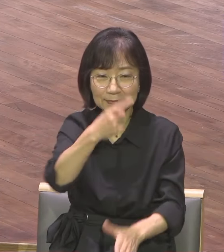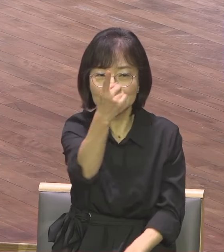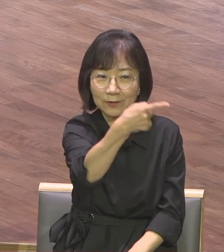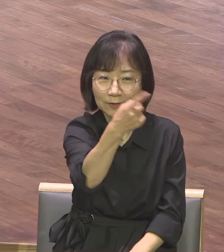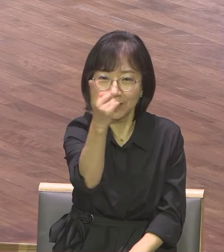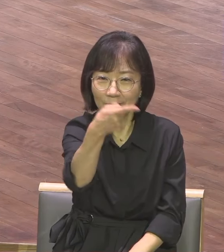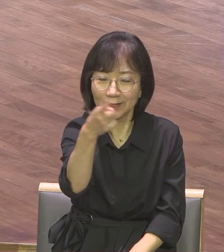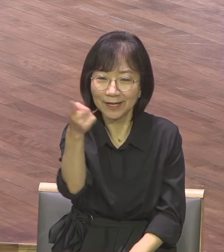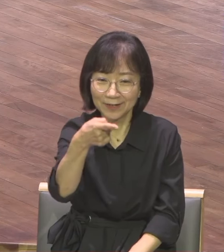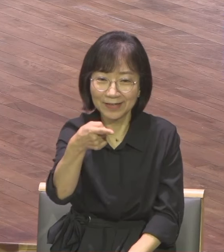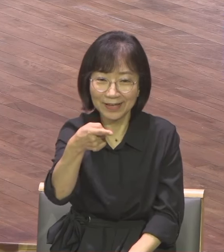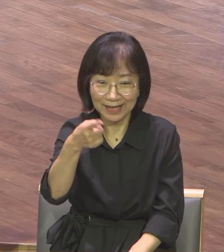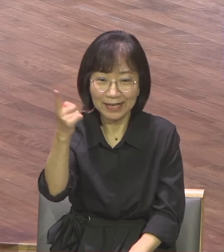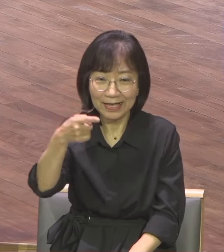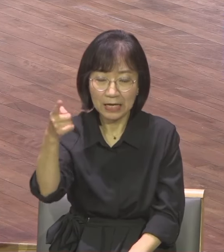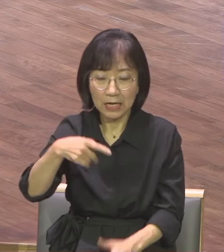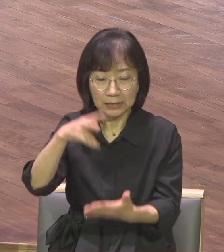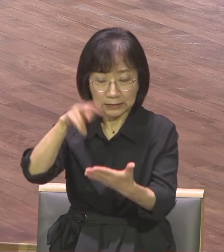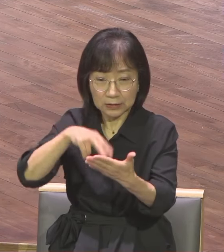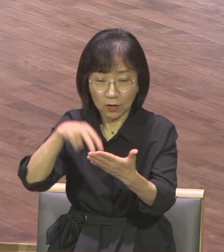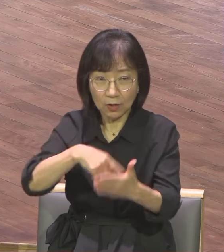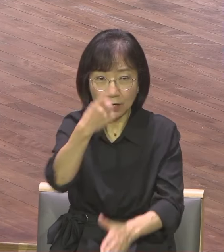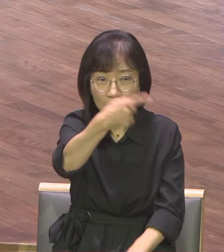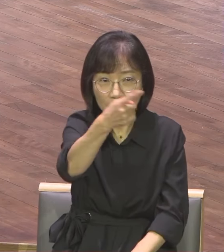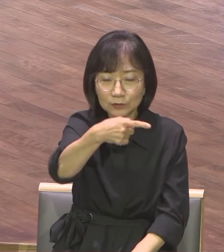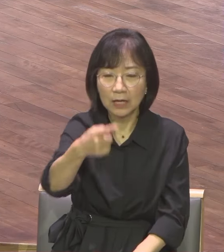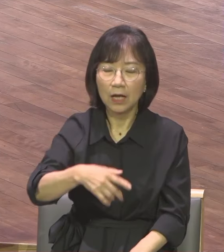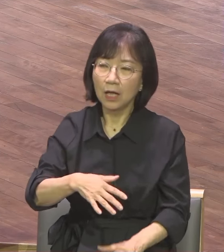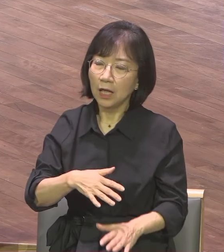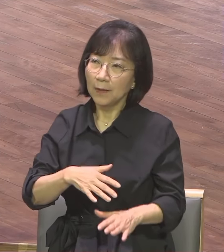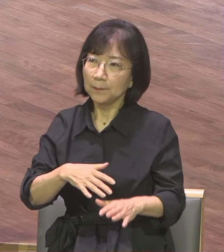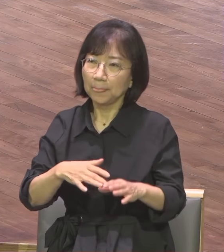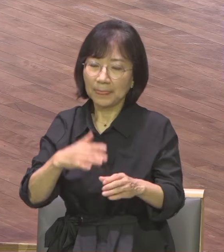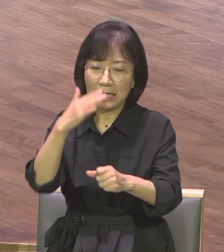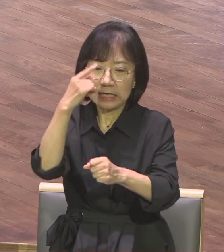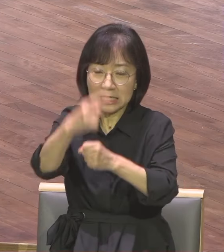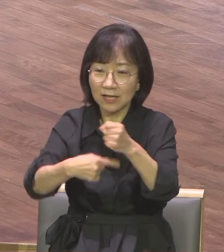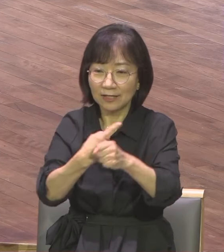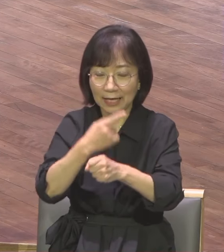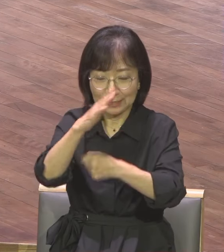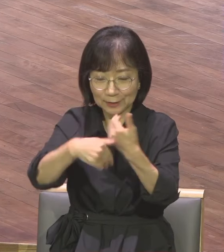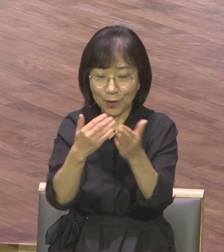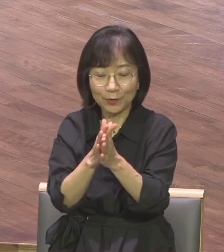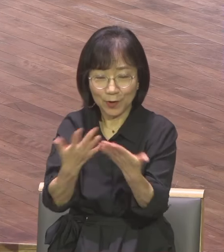3장 읽고 토요일, 주일날 5장 읽으면 1도 갑니다 1도 3장 읽기 운동에